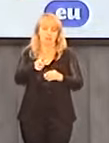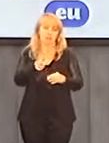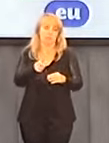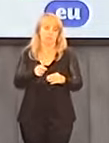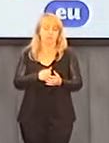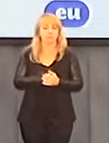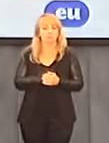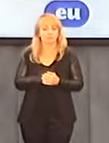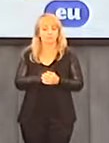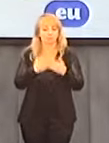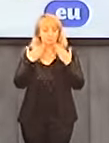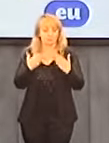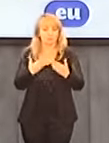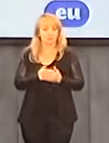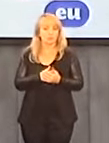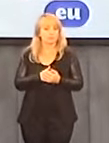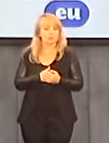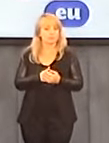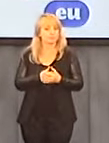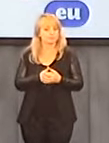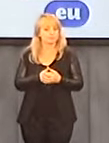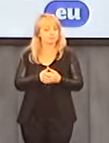To wszystko z naszej strony. Czy są jakieś pytania?